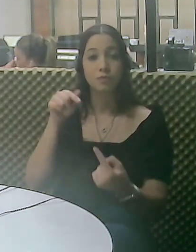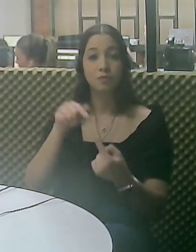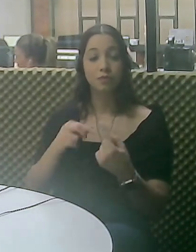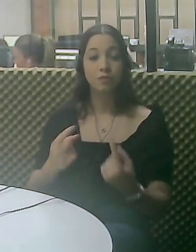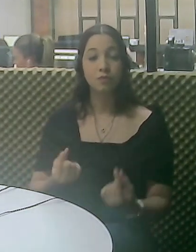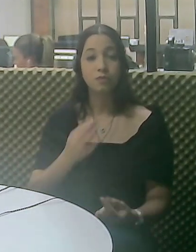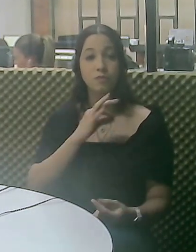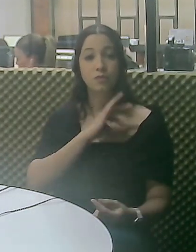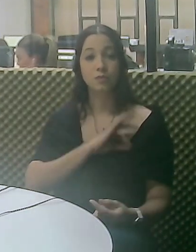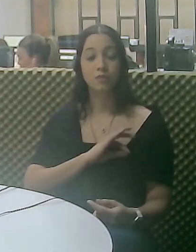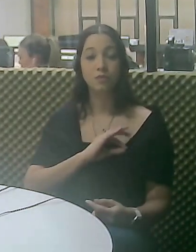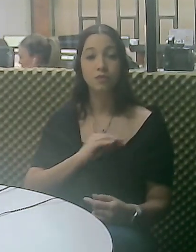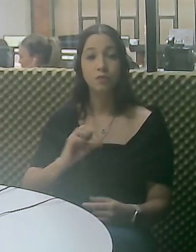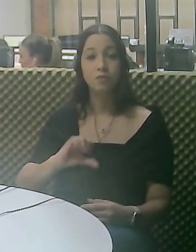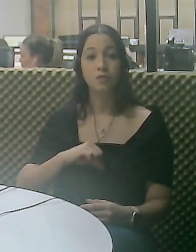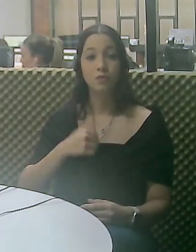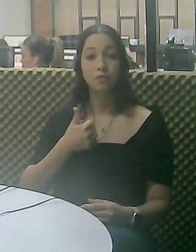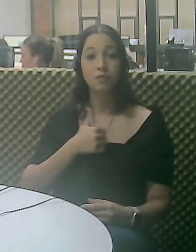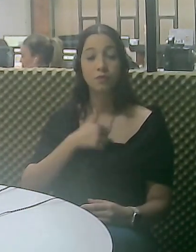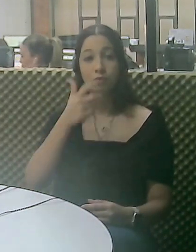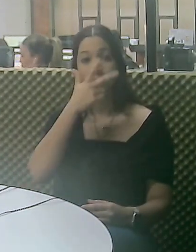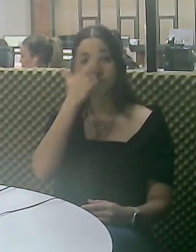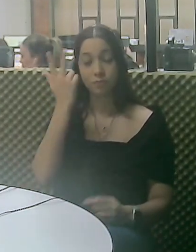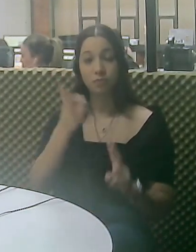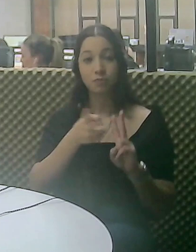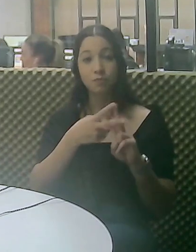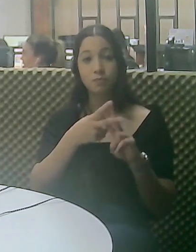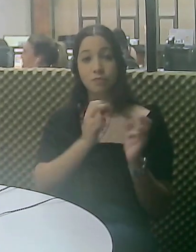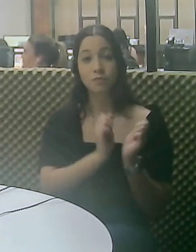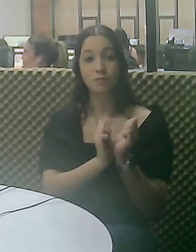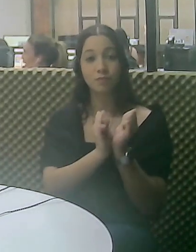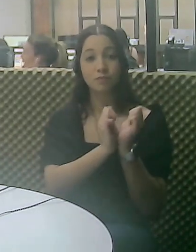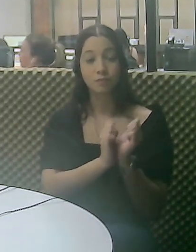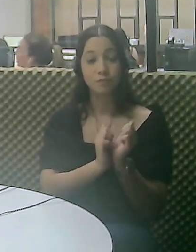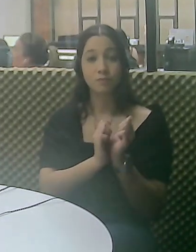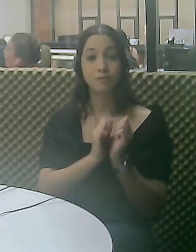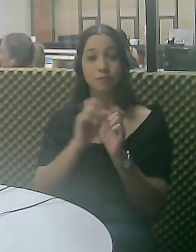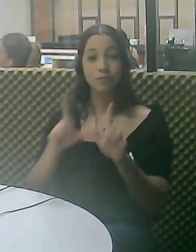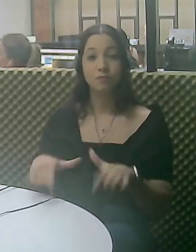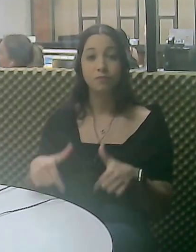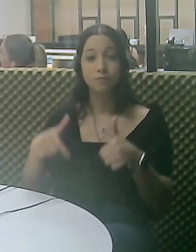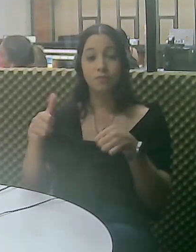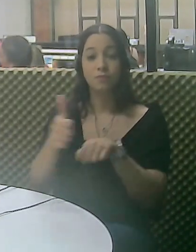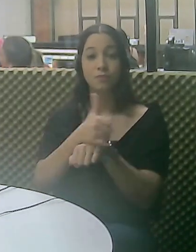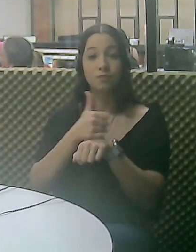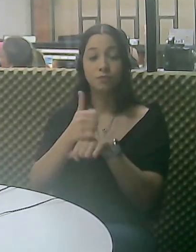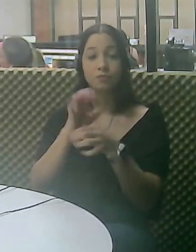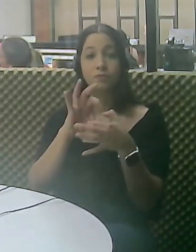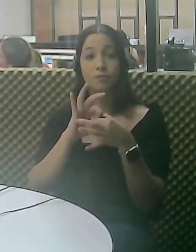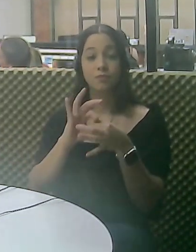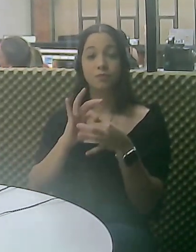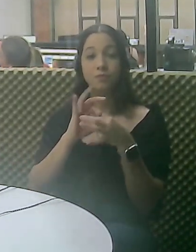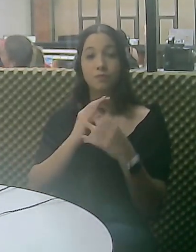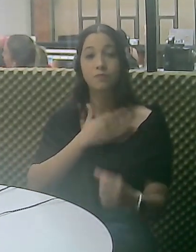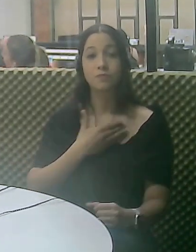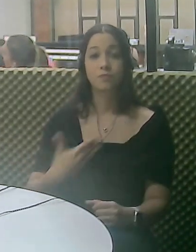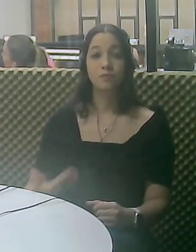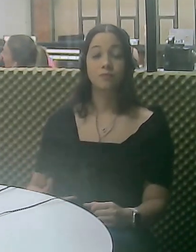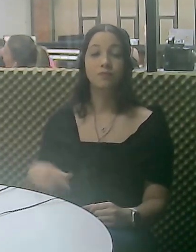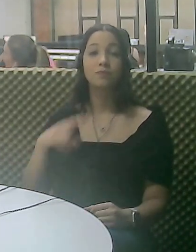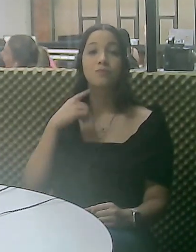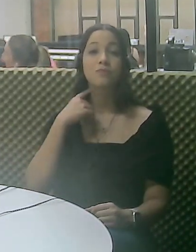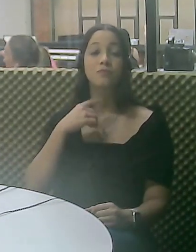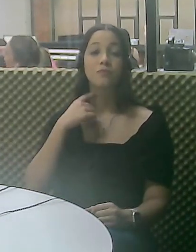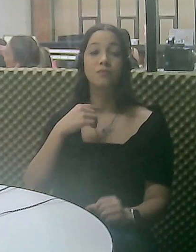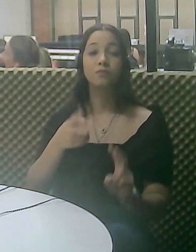ação que traz dignidade, visa renda e elevação da autoestima das pessoas privadas de liberdade. E é uma